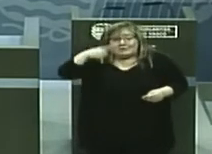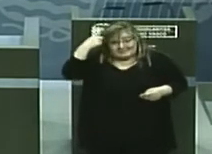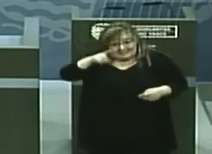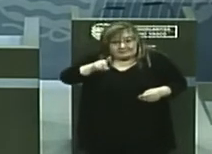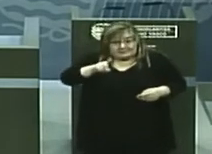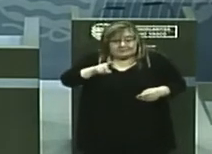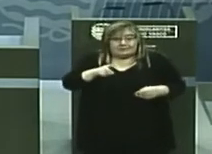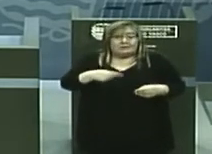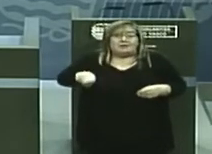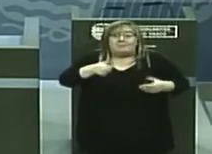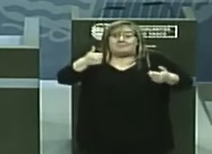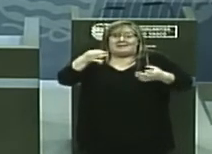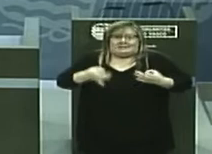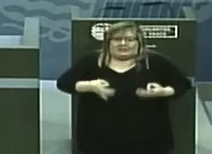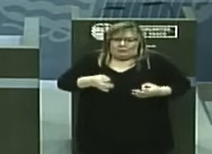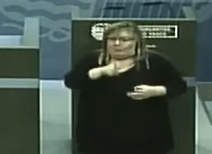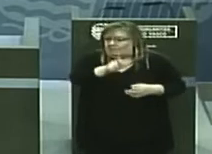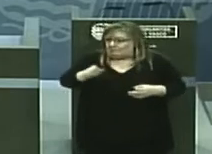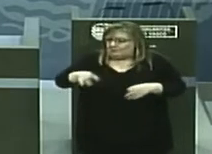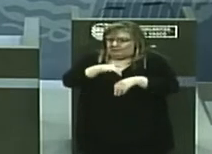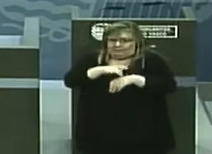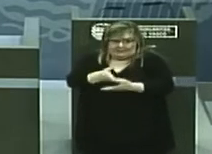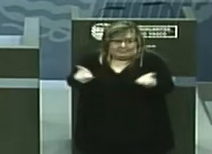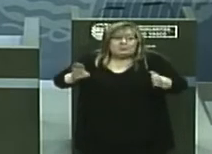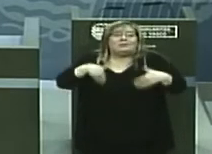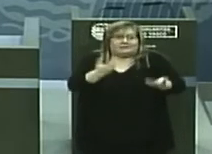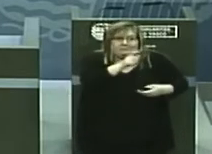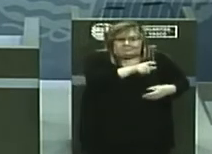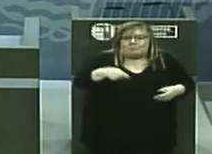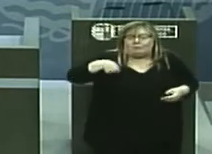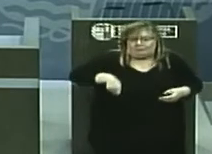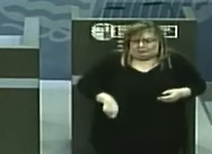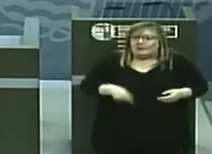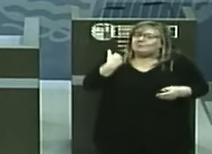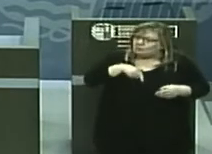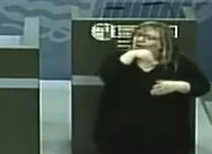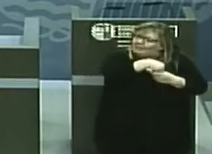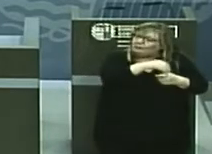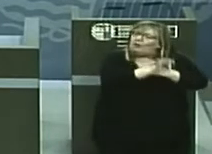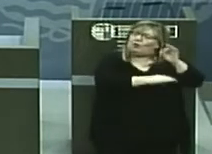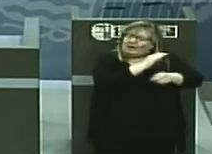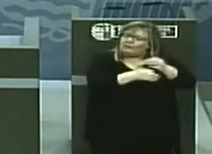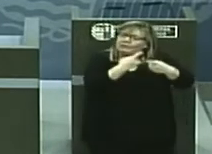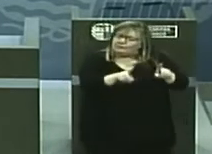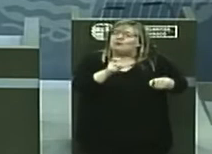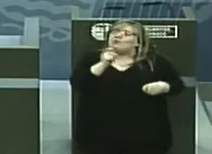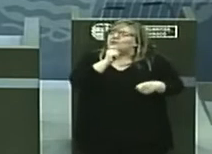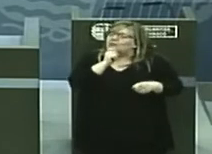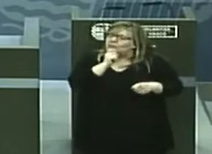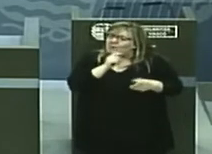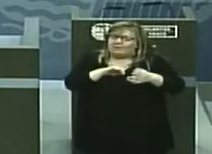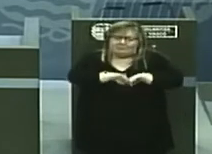aras a garantizar la seguridad de pacientes y profesionales, se han reestructurado, estableciendo circuitos